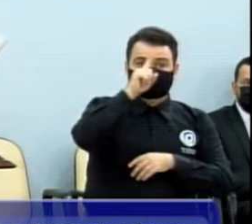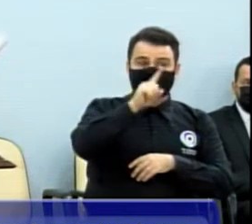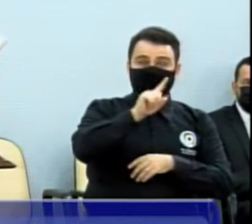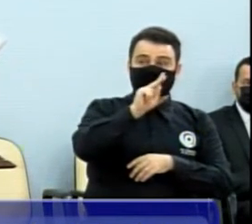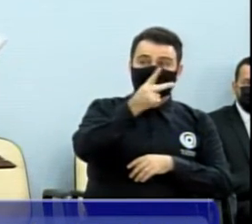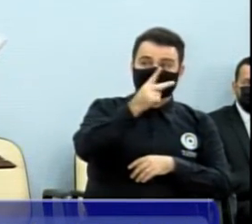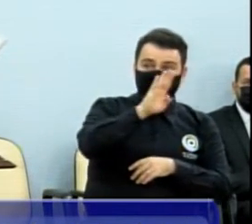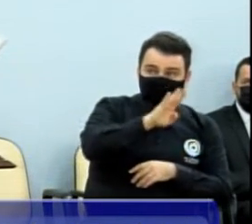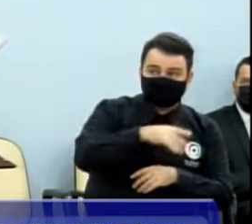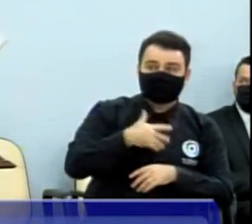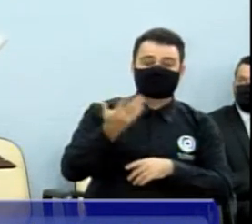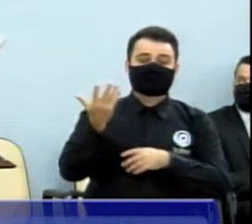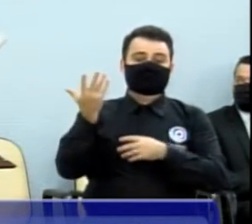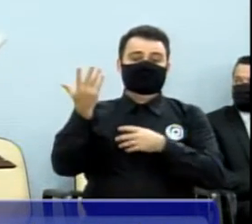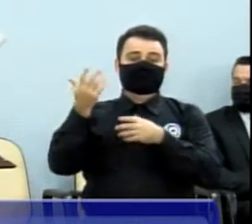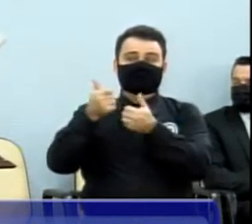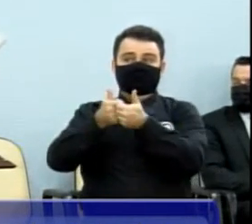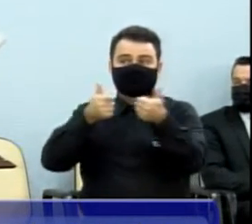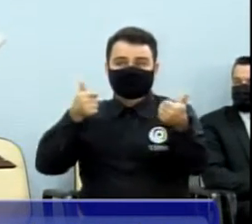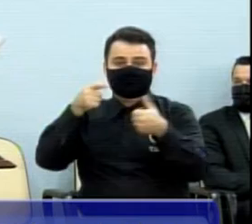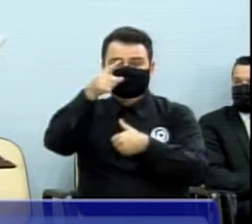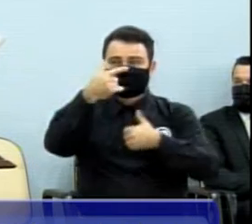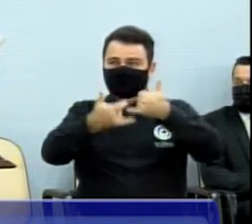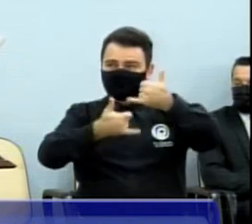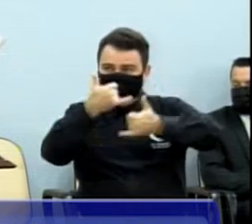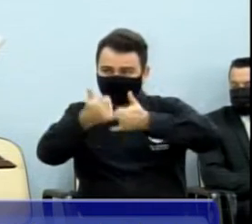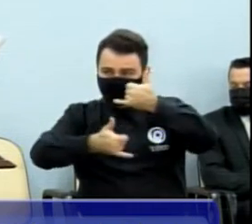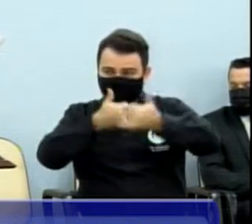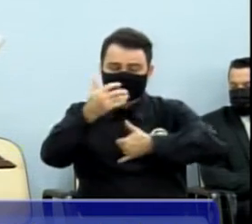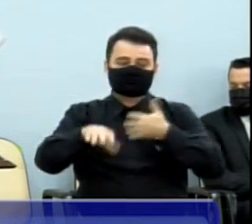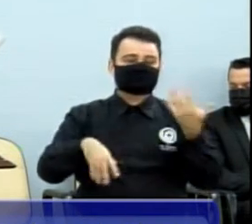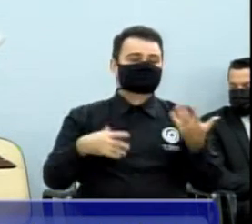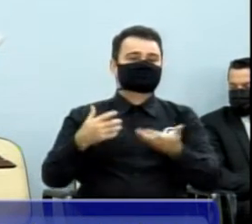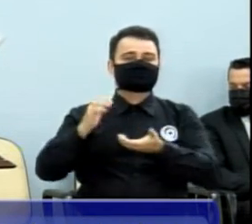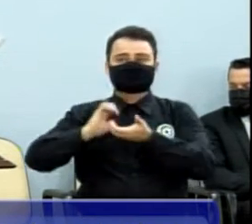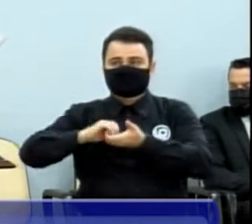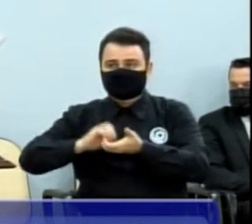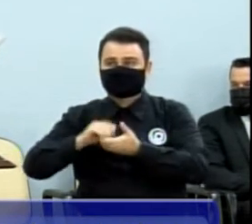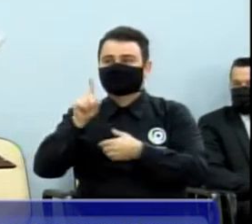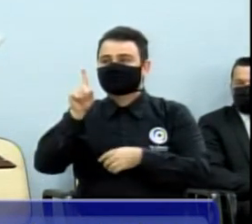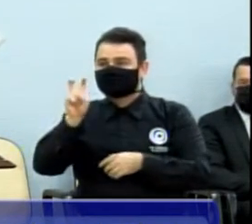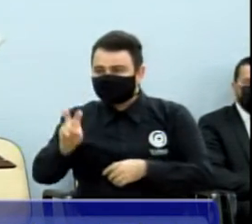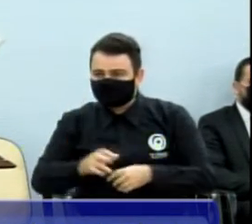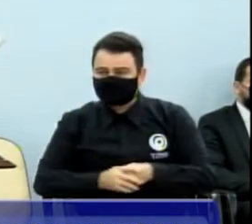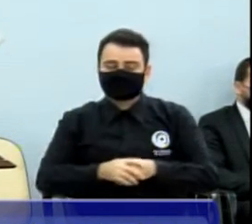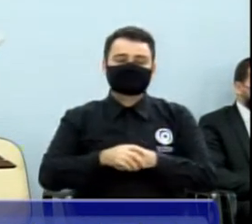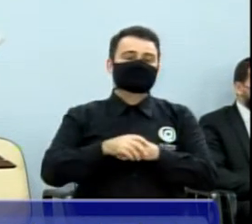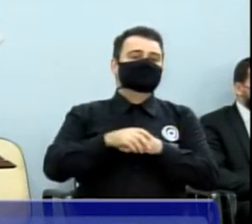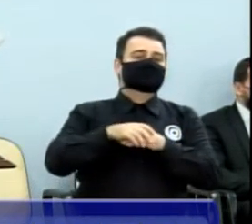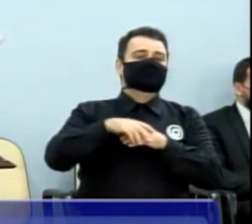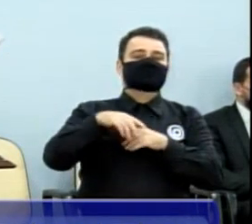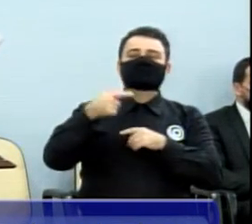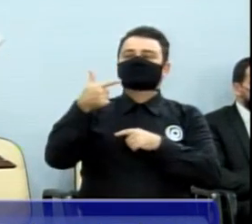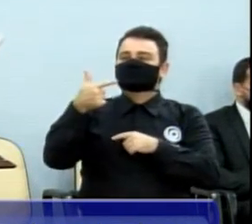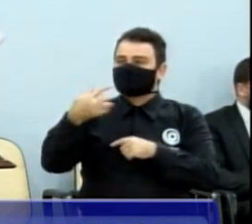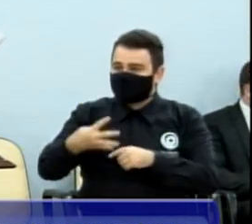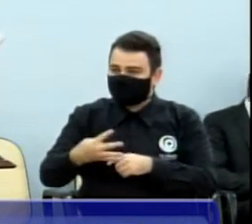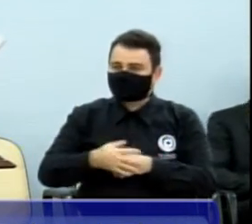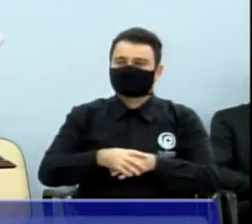Então, a Vila Toninho, 20, Talhado, 15, Jardim Panorama, 24.